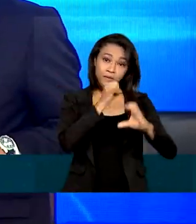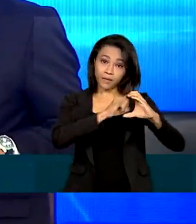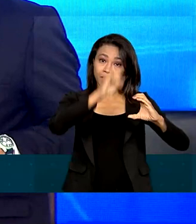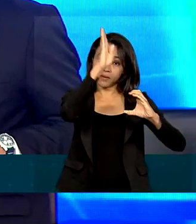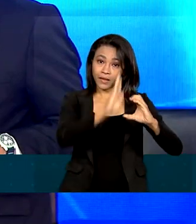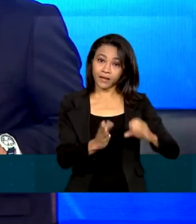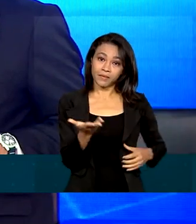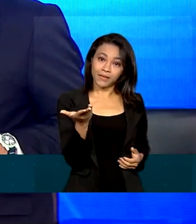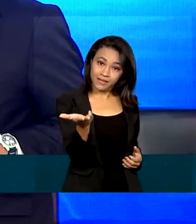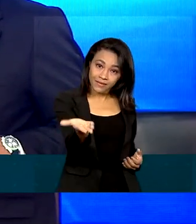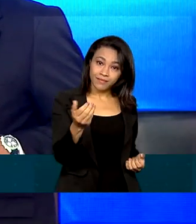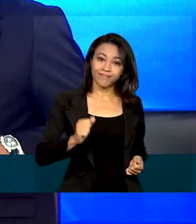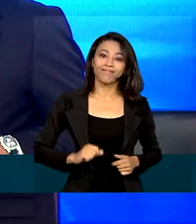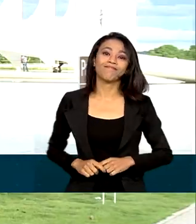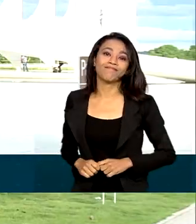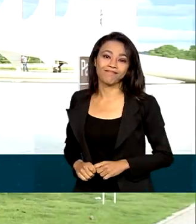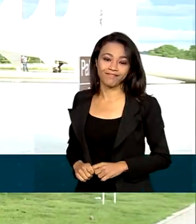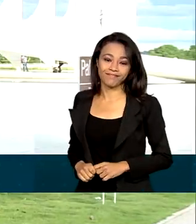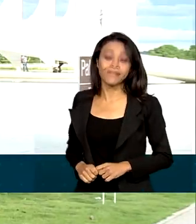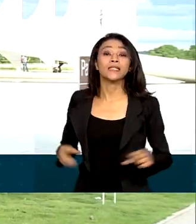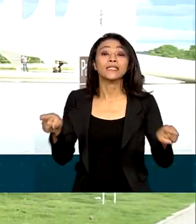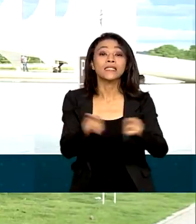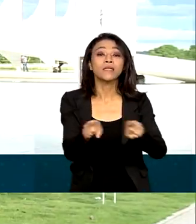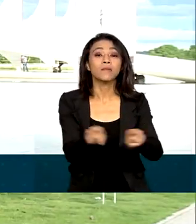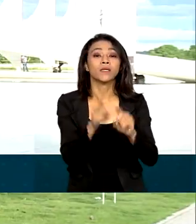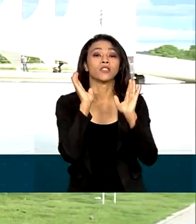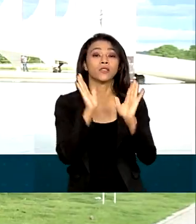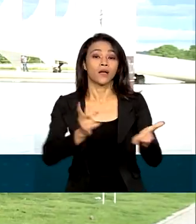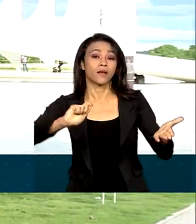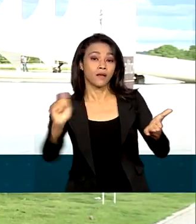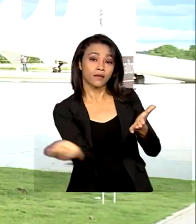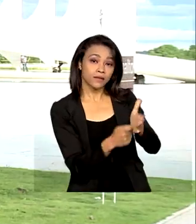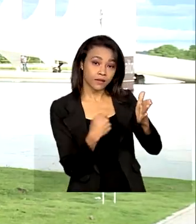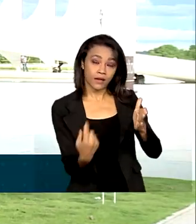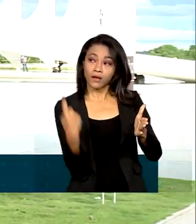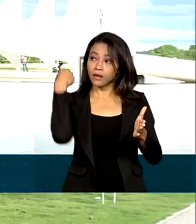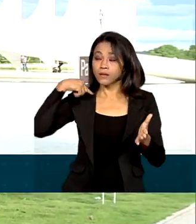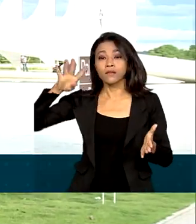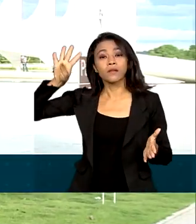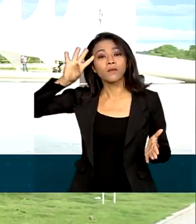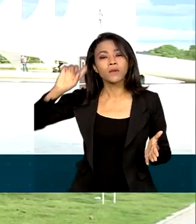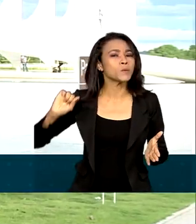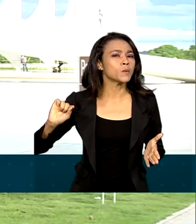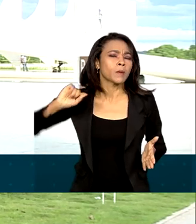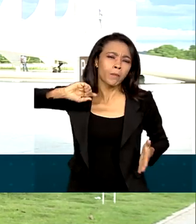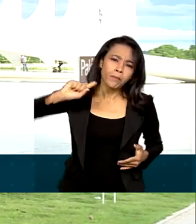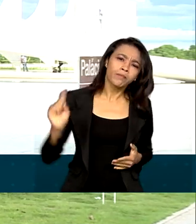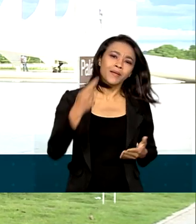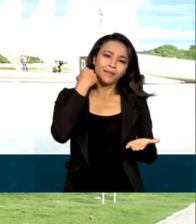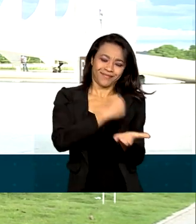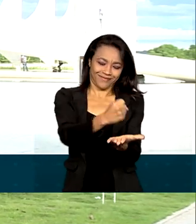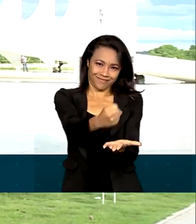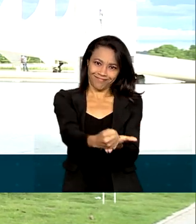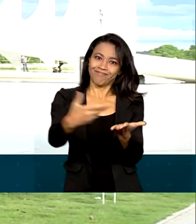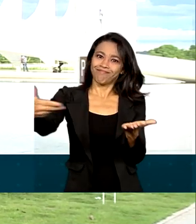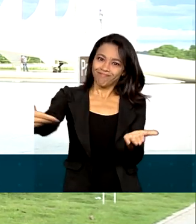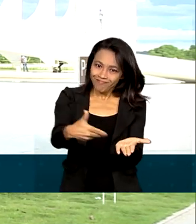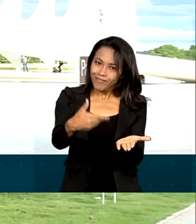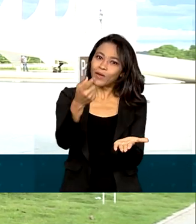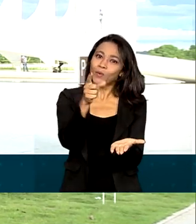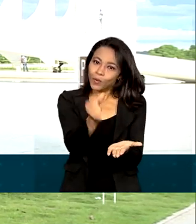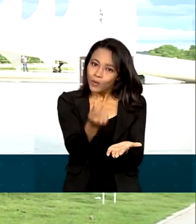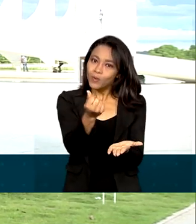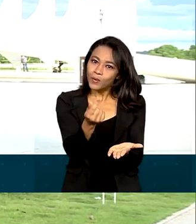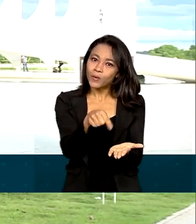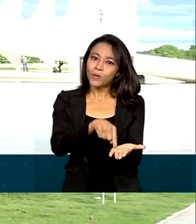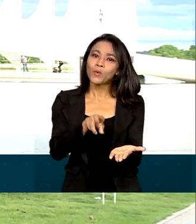Comunicação, Glenn Valente. Também foi assinado nesta quarta-feira o primeiro contrato realizado com recursos